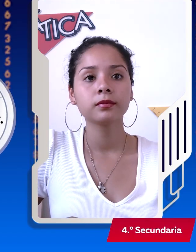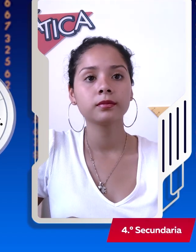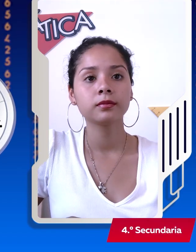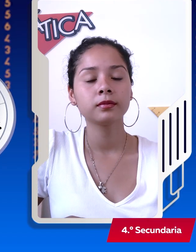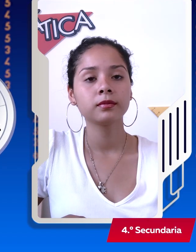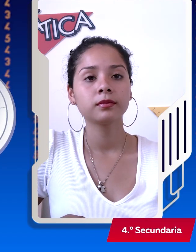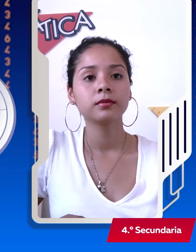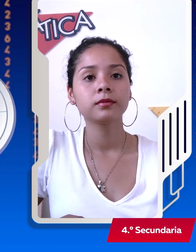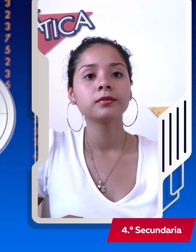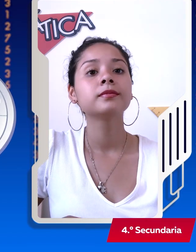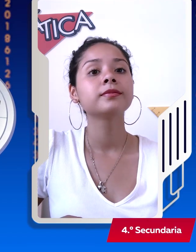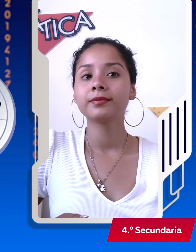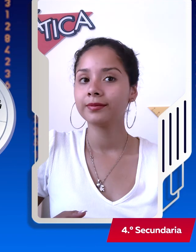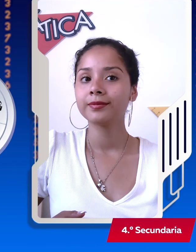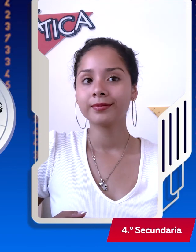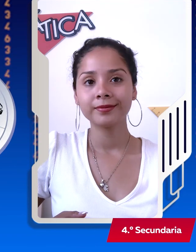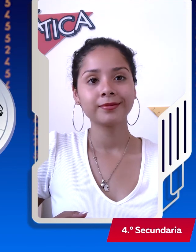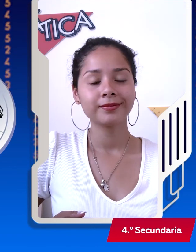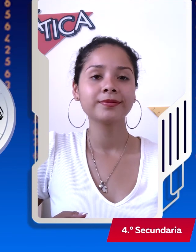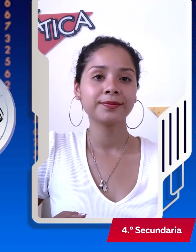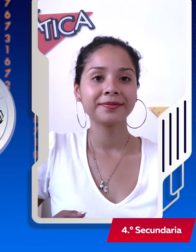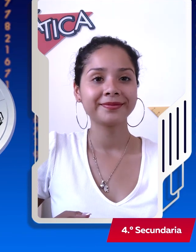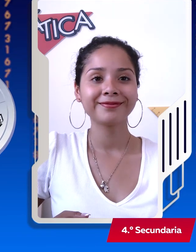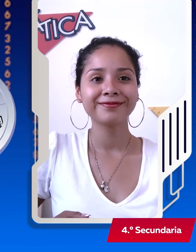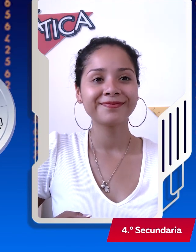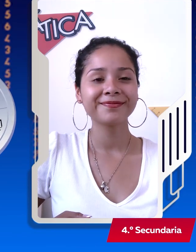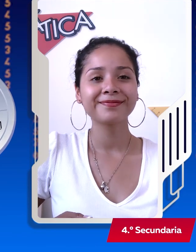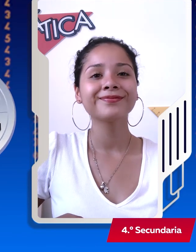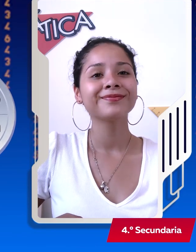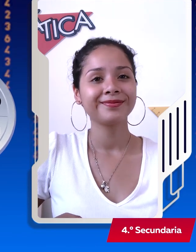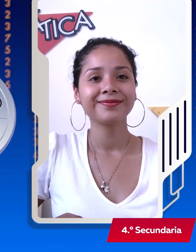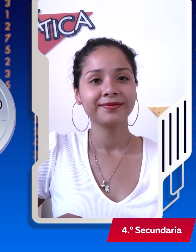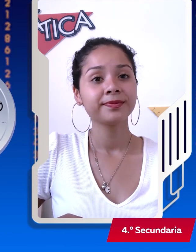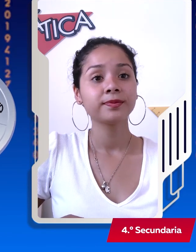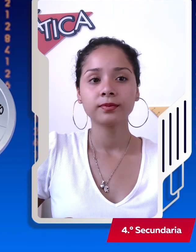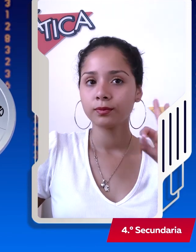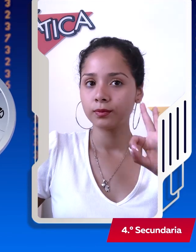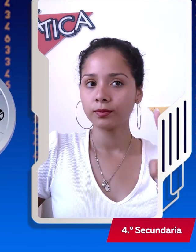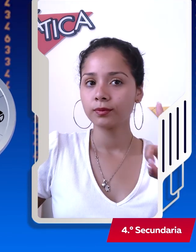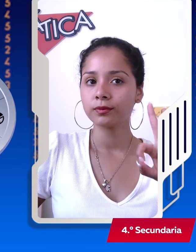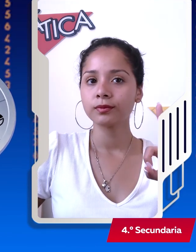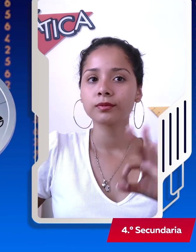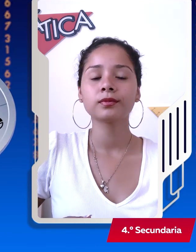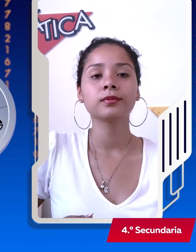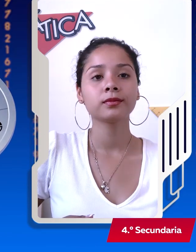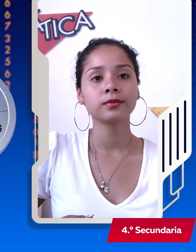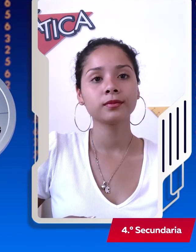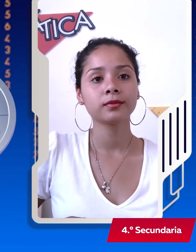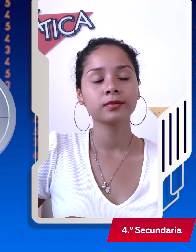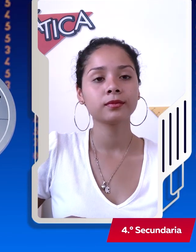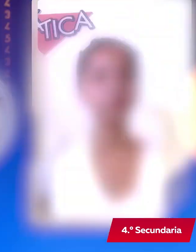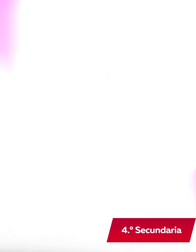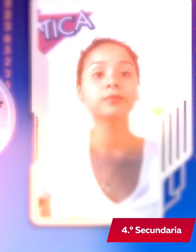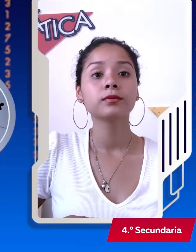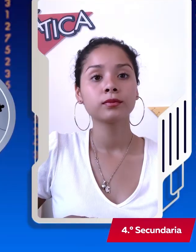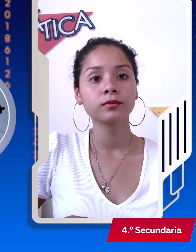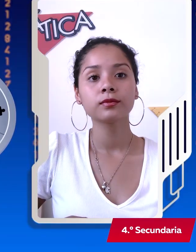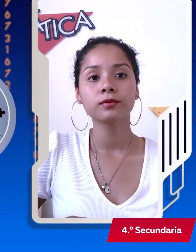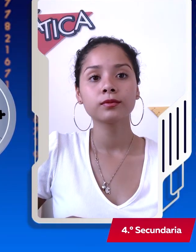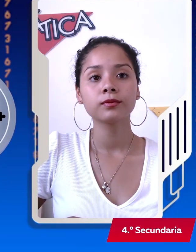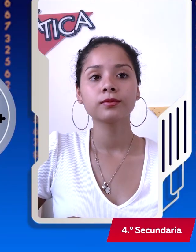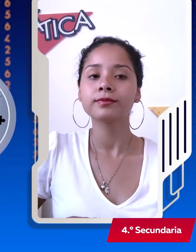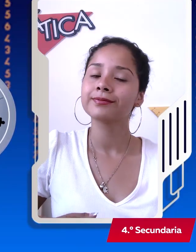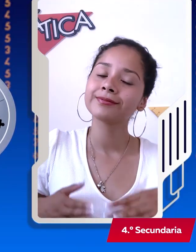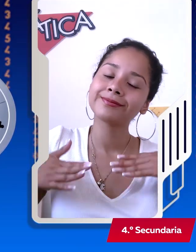compartir con ustedes mis conocimientos sobre la regla de 3 además ustedes siempre hacen los